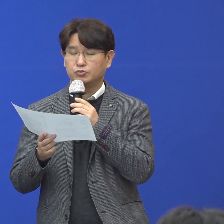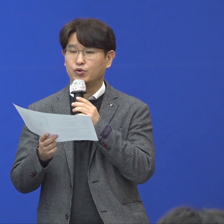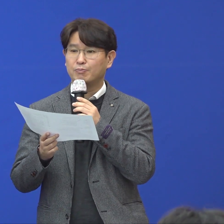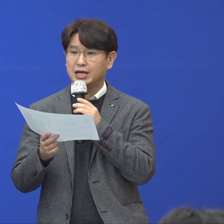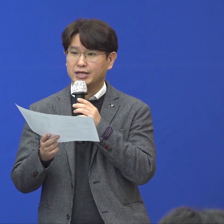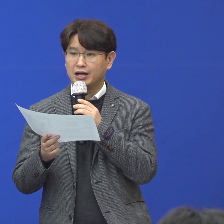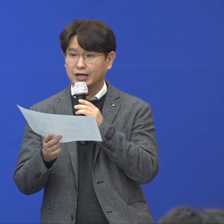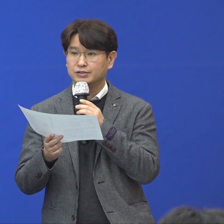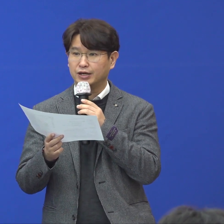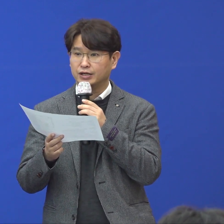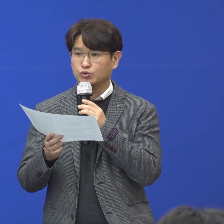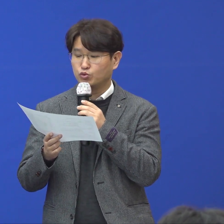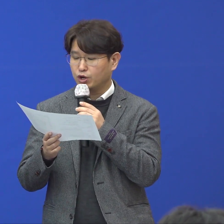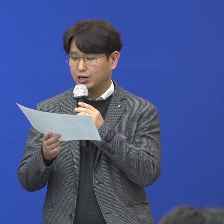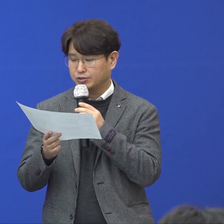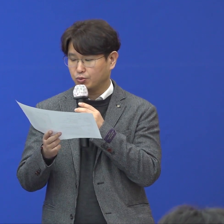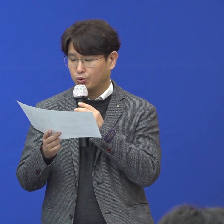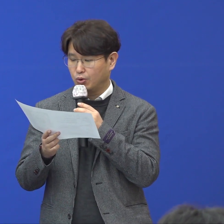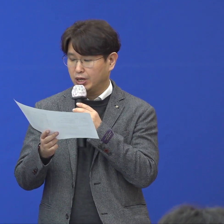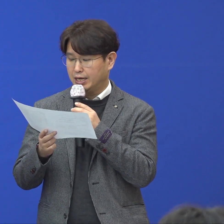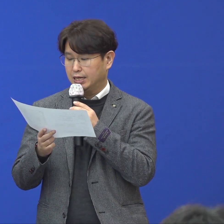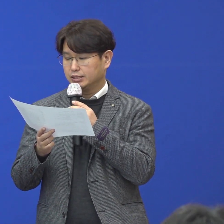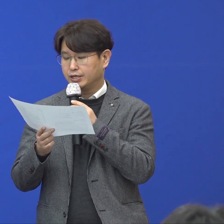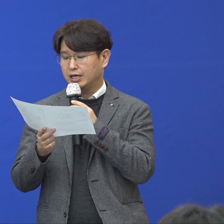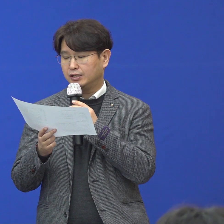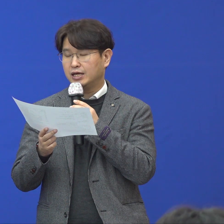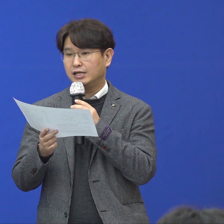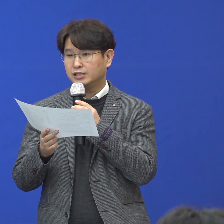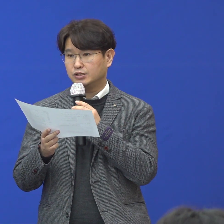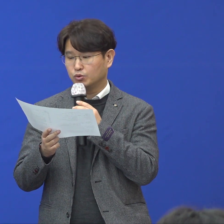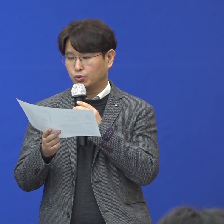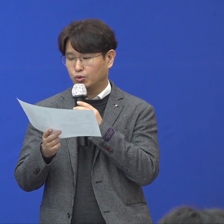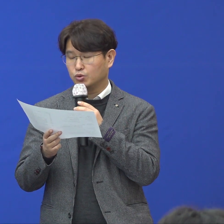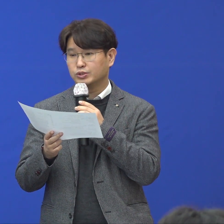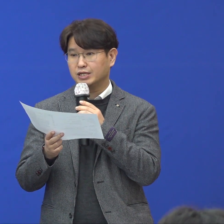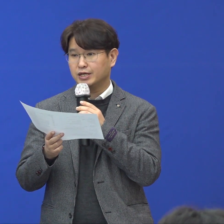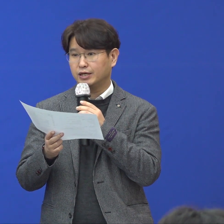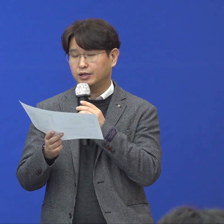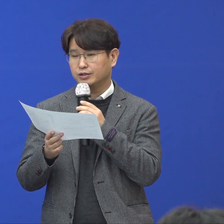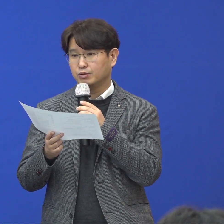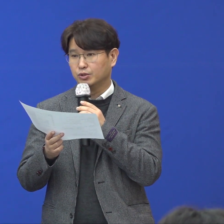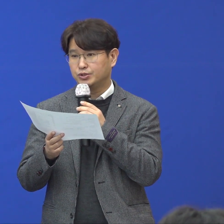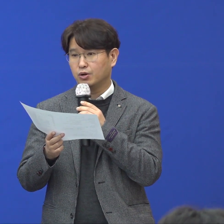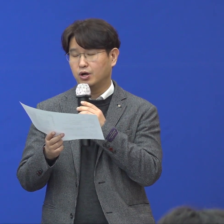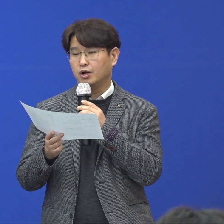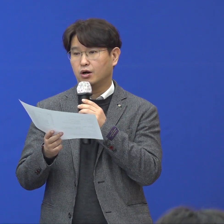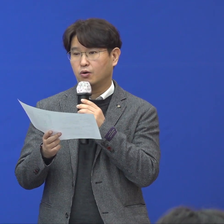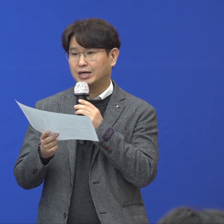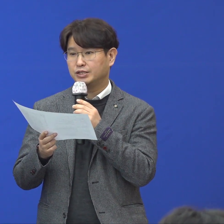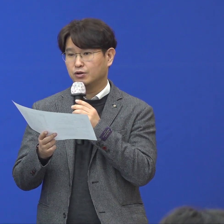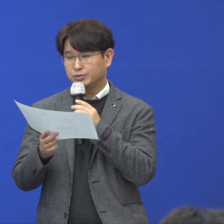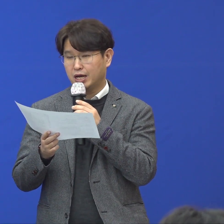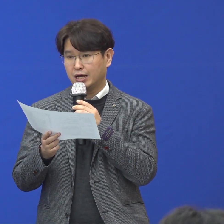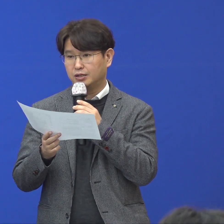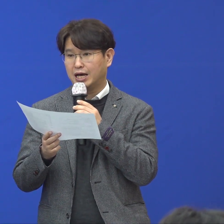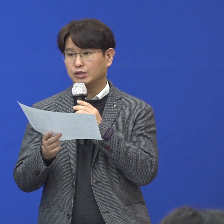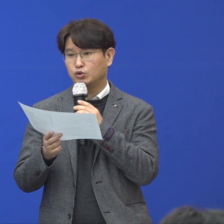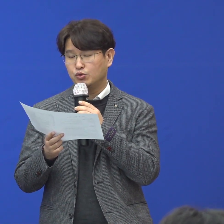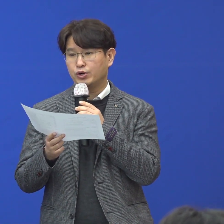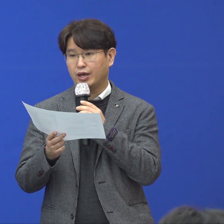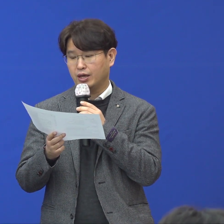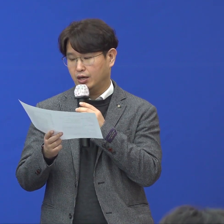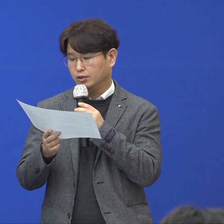유행 발생 가능성에 대해서 우려를 했었고 저희가 일단 1차적으로 종사자에 대해서 먼저 확진 검사를